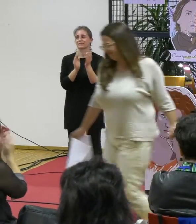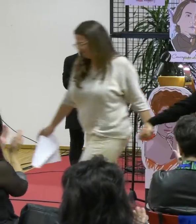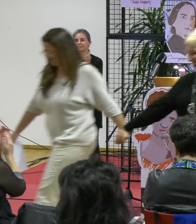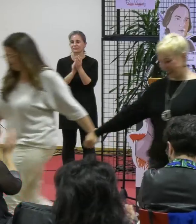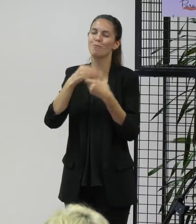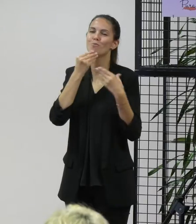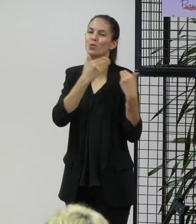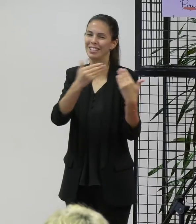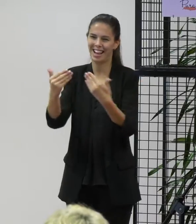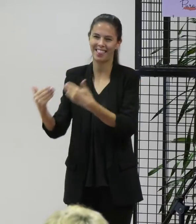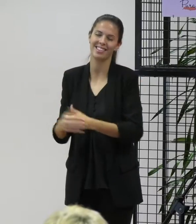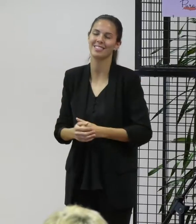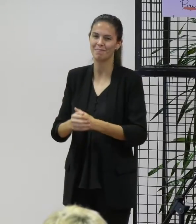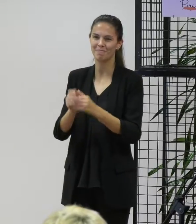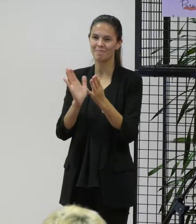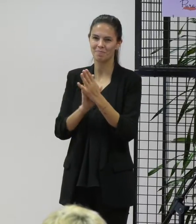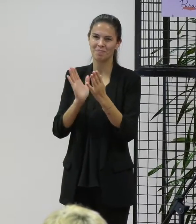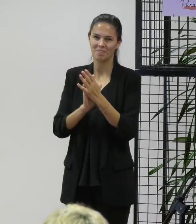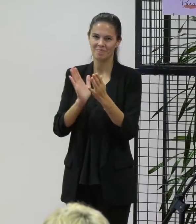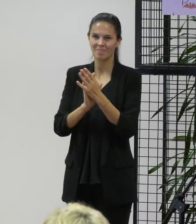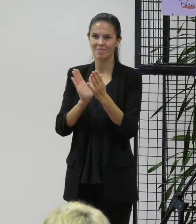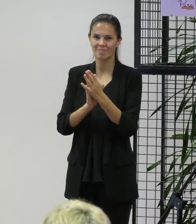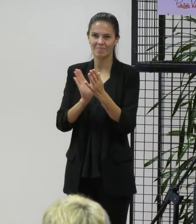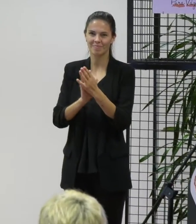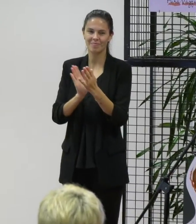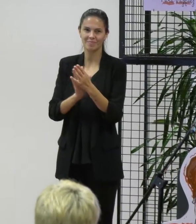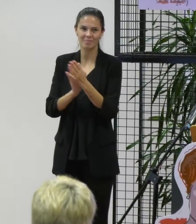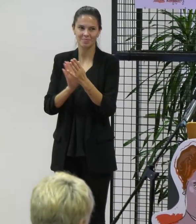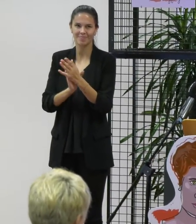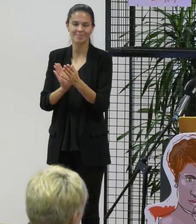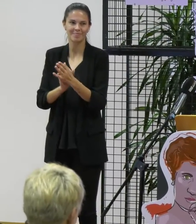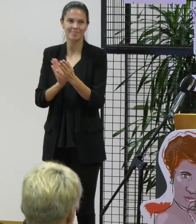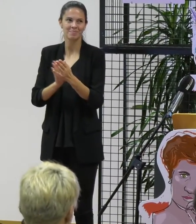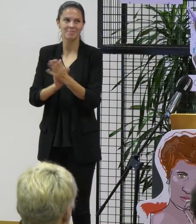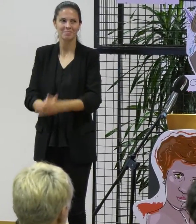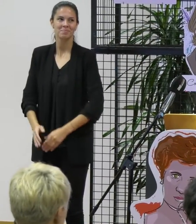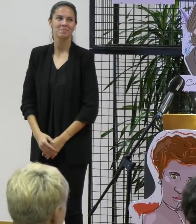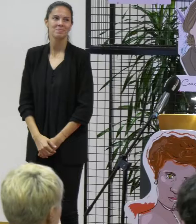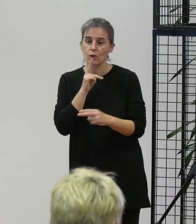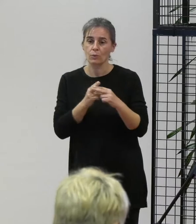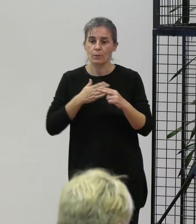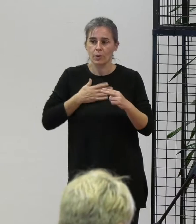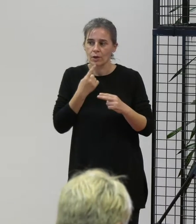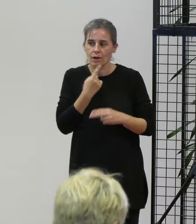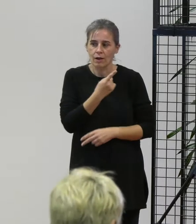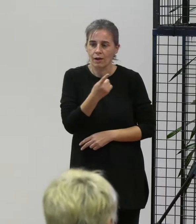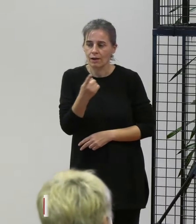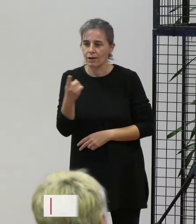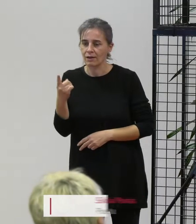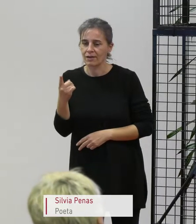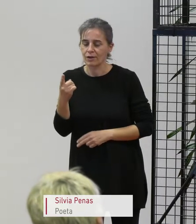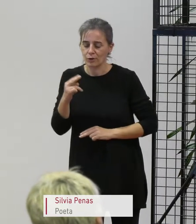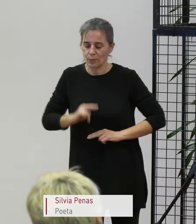facendo un índice e un mapa de min mesma Porque cada día que ainda pronuncias o meu nome Constrúesme outra vez